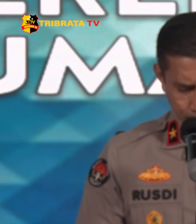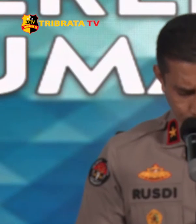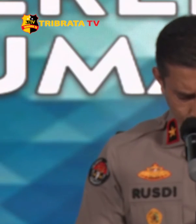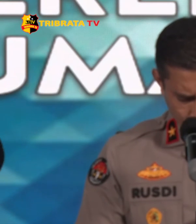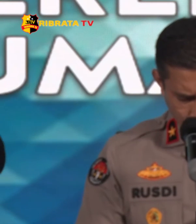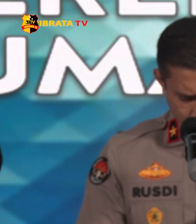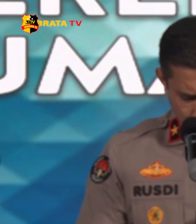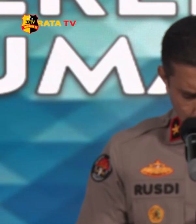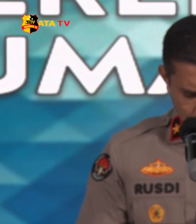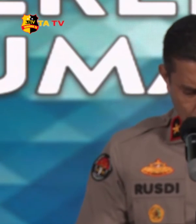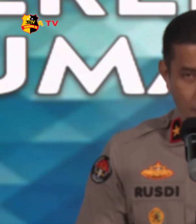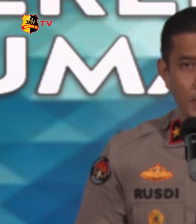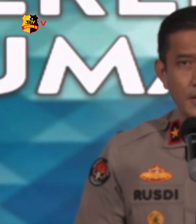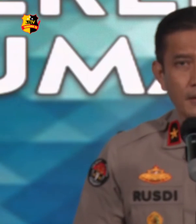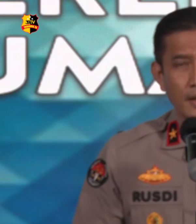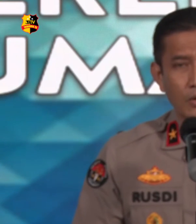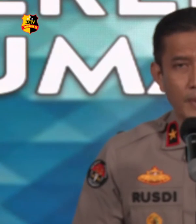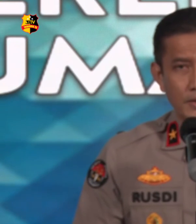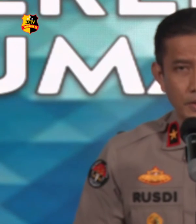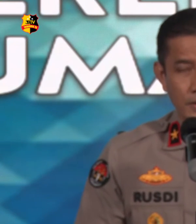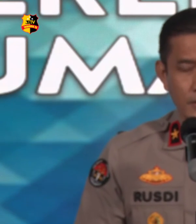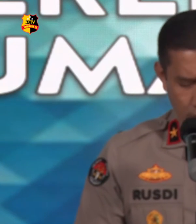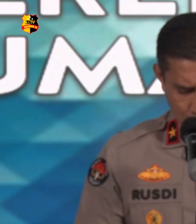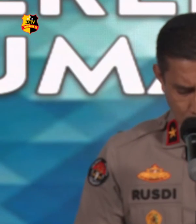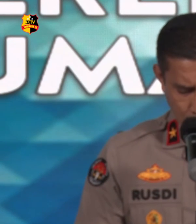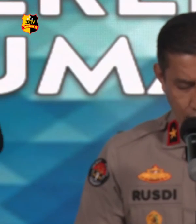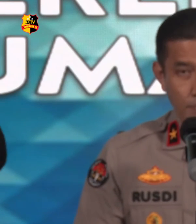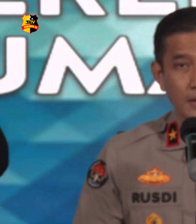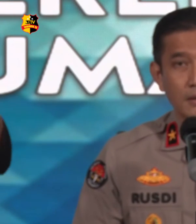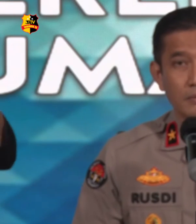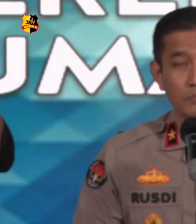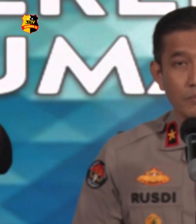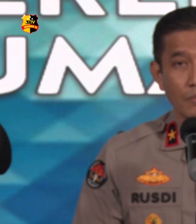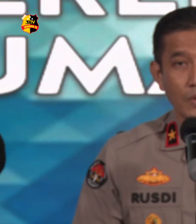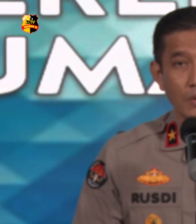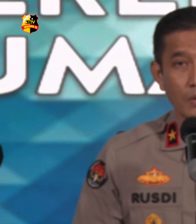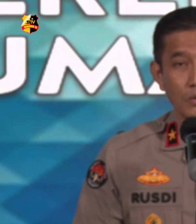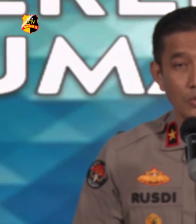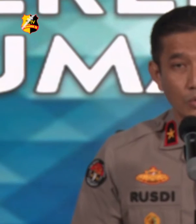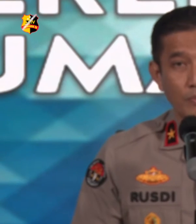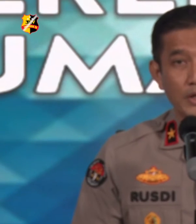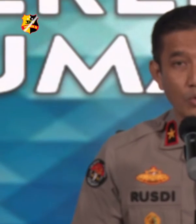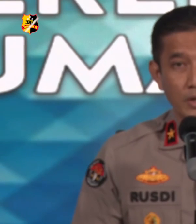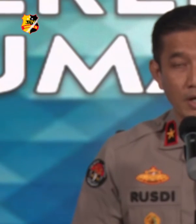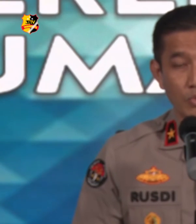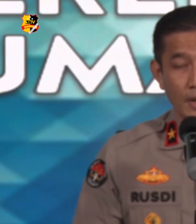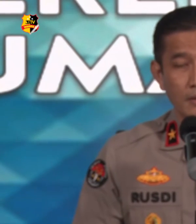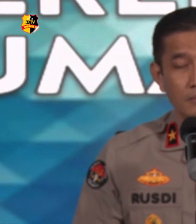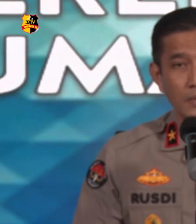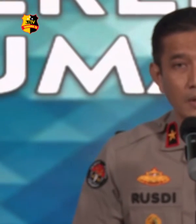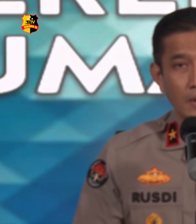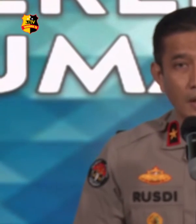air Dalam kegiatan operasi ini Itu terlibat seluruh personil